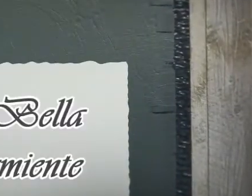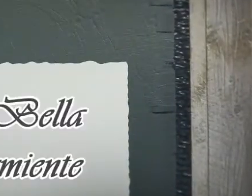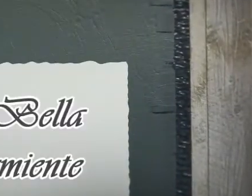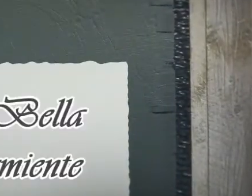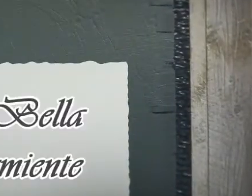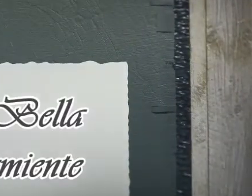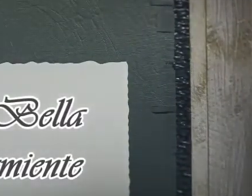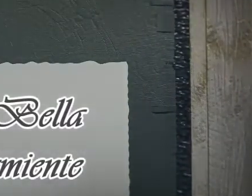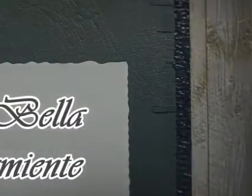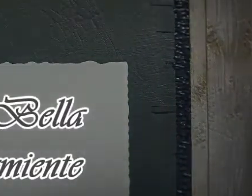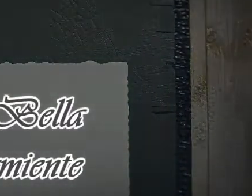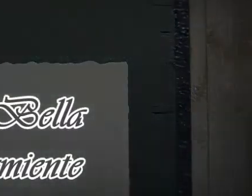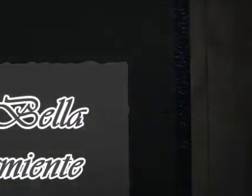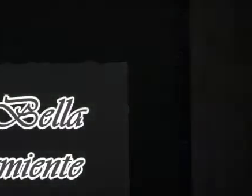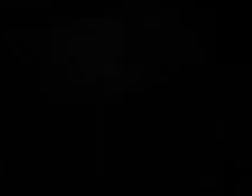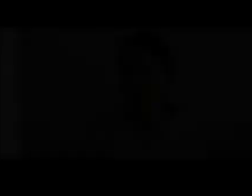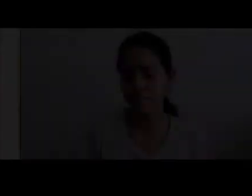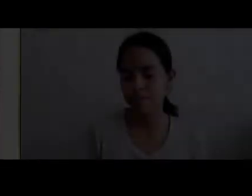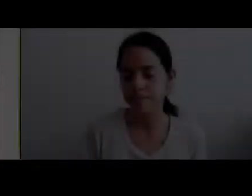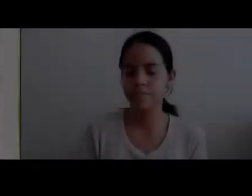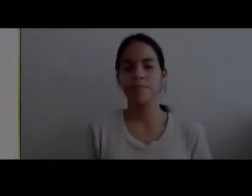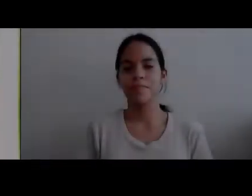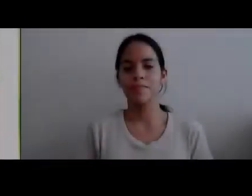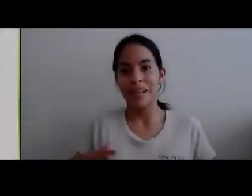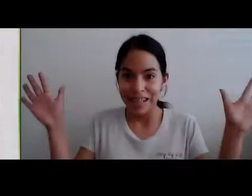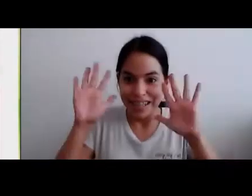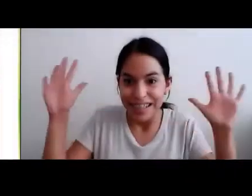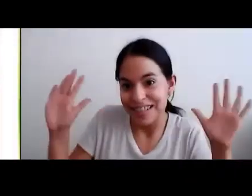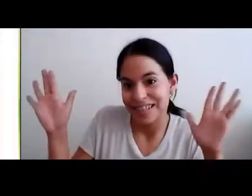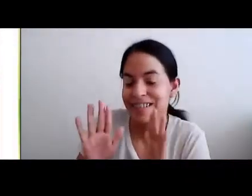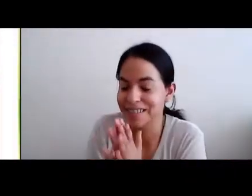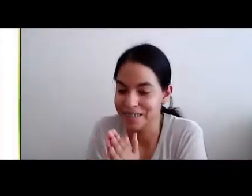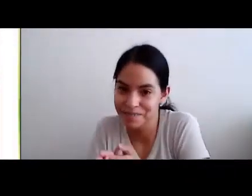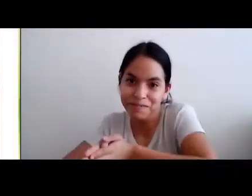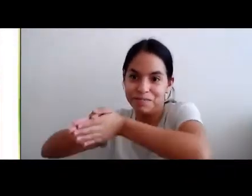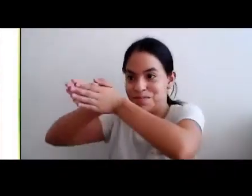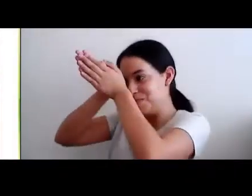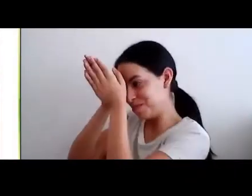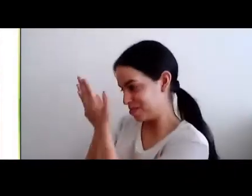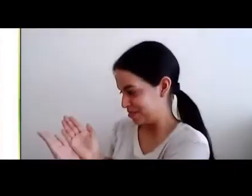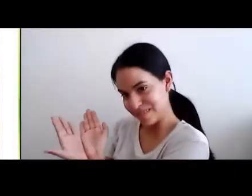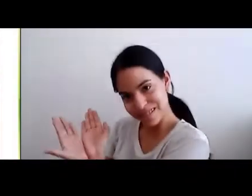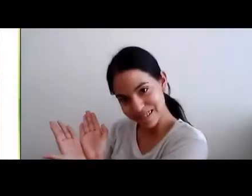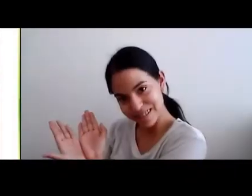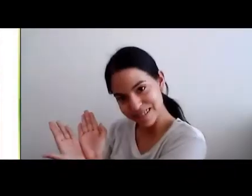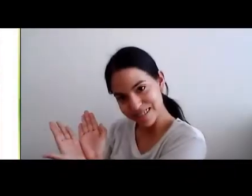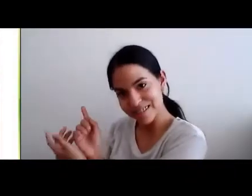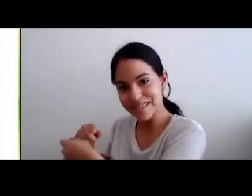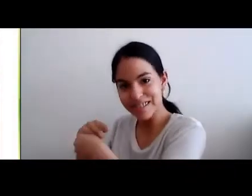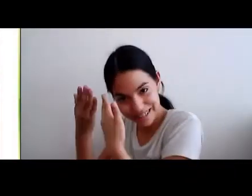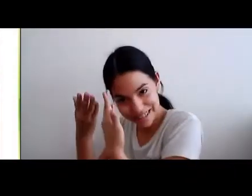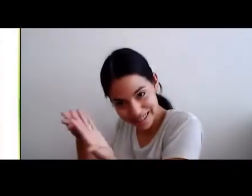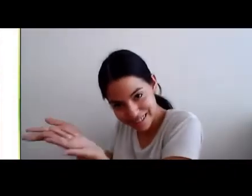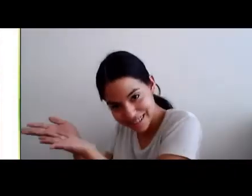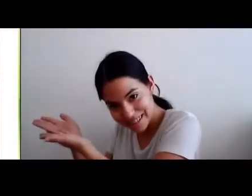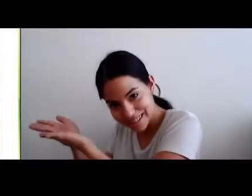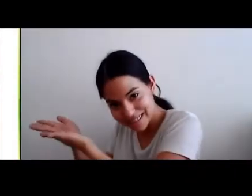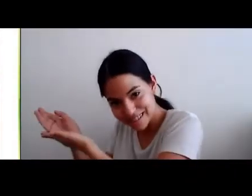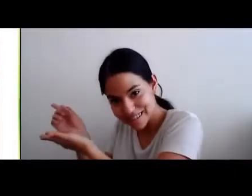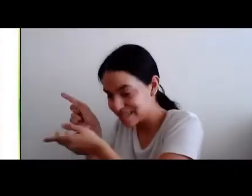La bella durmiente ¡Hola! ¿Y este texto? ¡Miren!